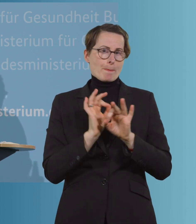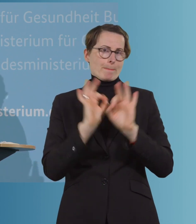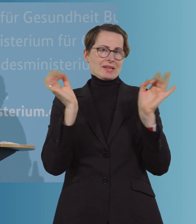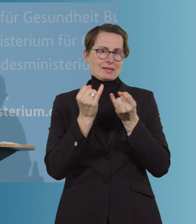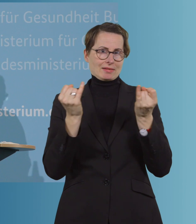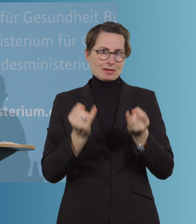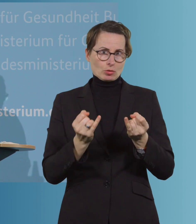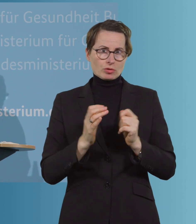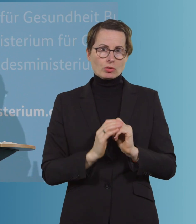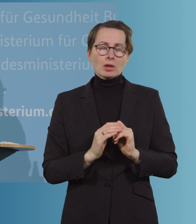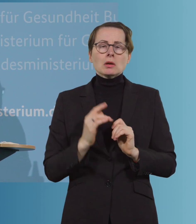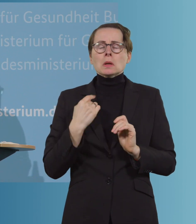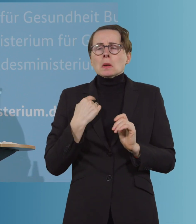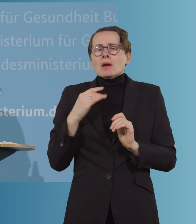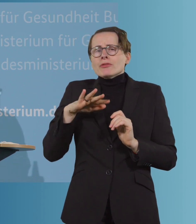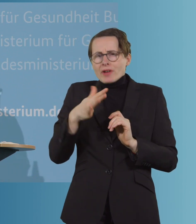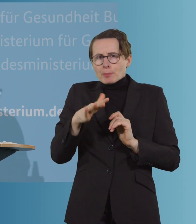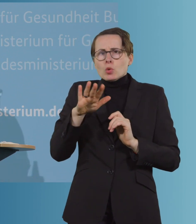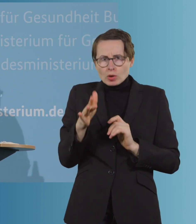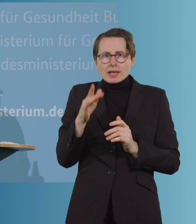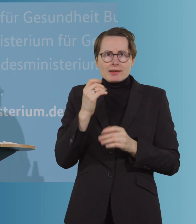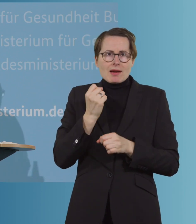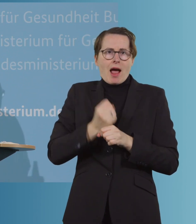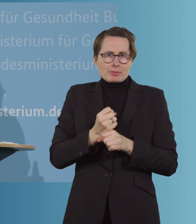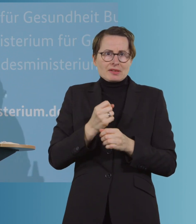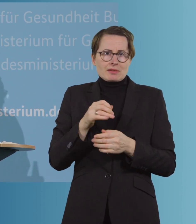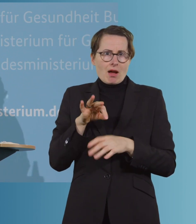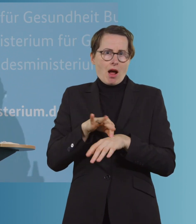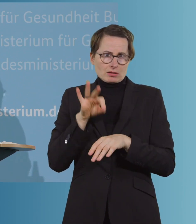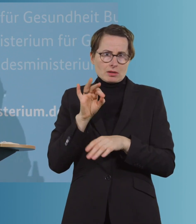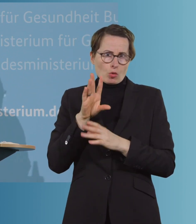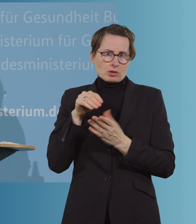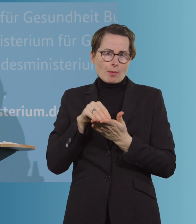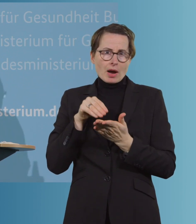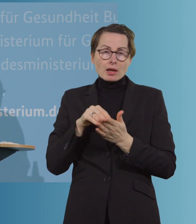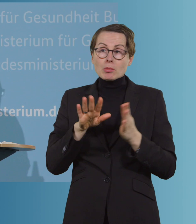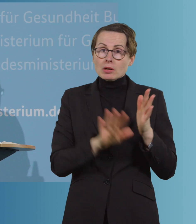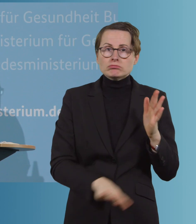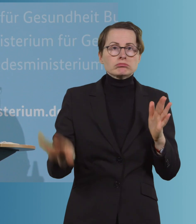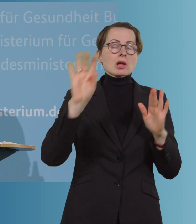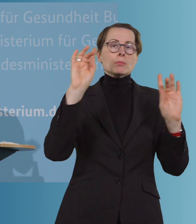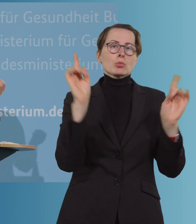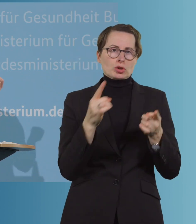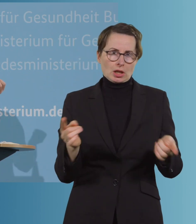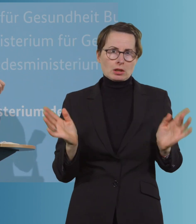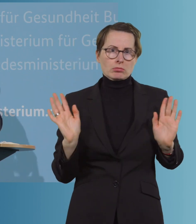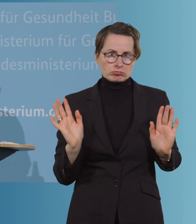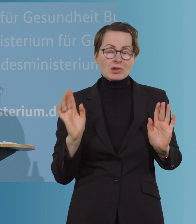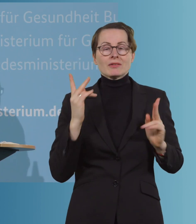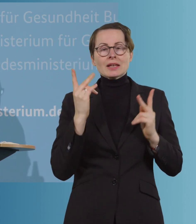tippe ich mal, ohne Zweifel auch Amtsärzte beteiligt sein, muss aber nicht und auch nicht ausschließlich. Entscheidend ist, dass es eine offiziell benannte Stelle